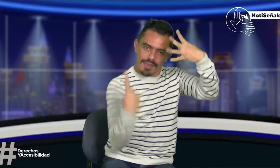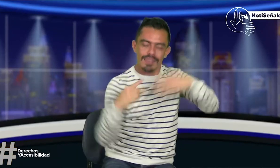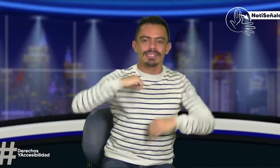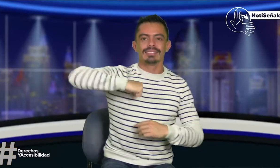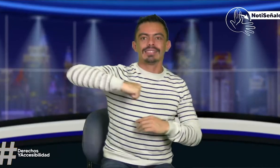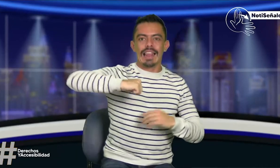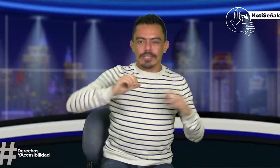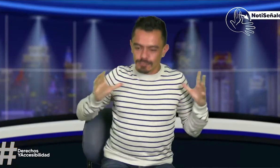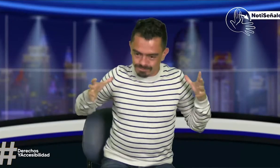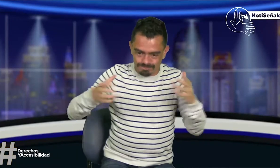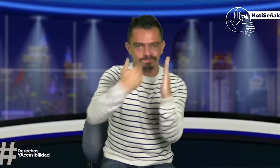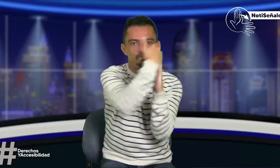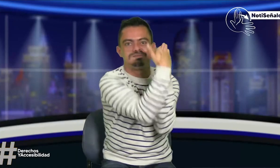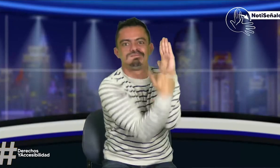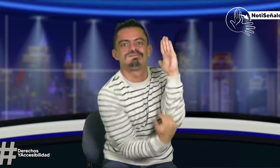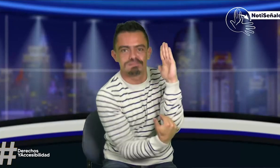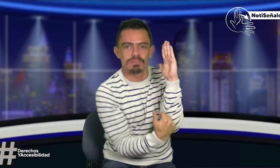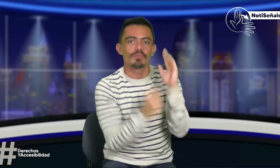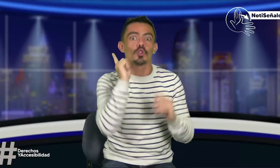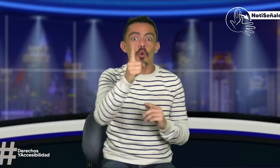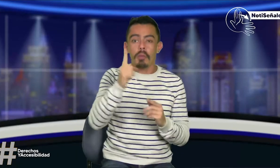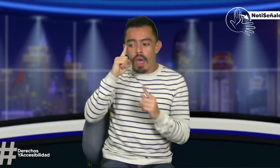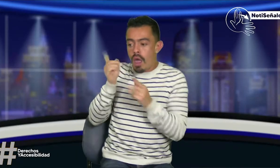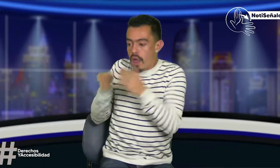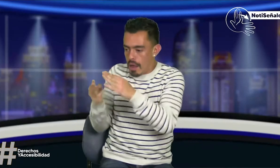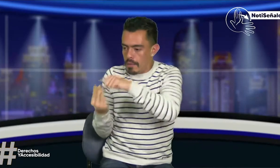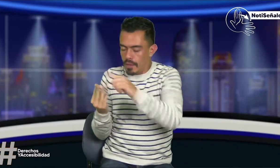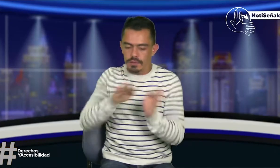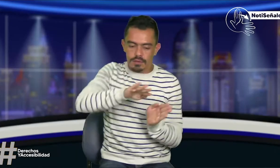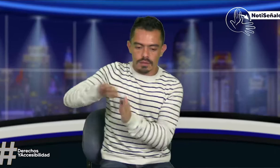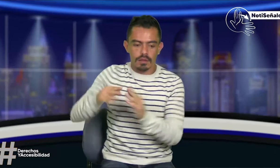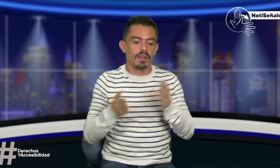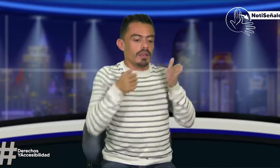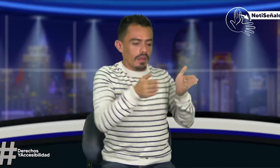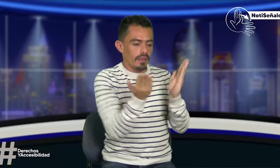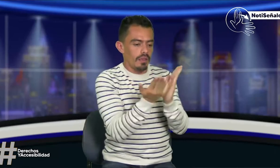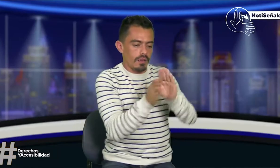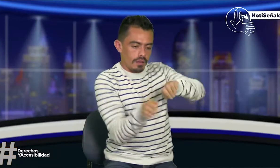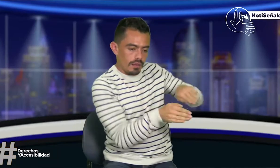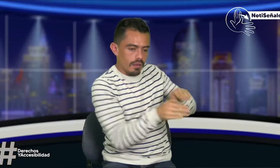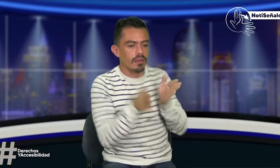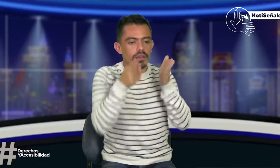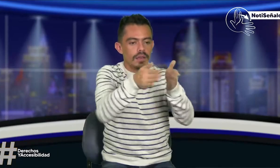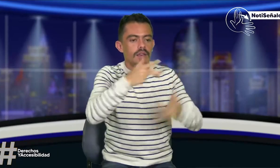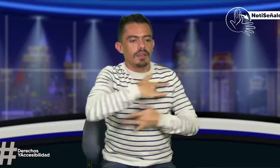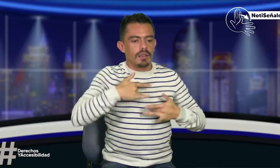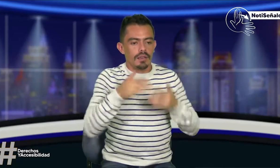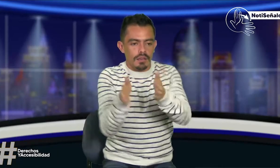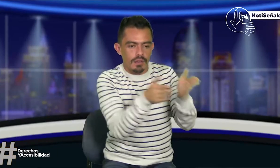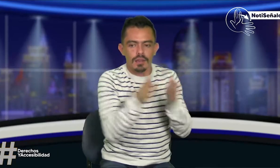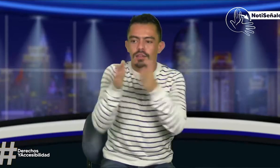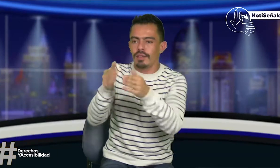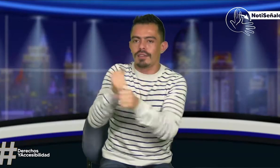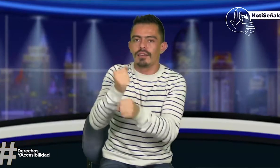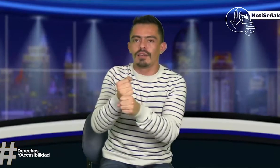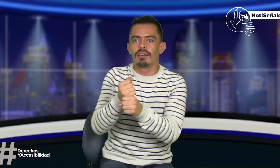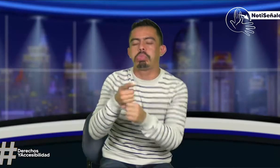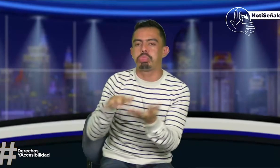Ojalá podamos ver otros derechos y otras generalidades, porque son bastantes cosas que están pasando. Pasar la licencia, pasar la educación, también está la